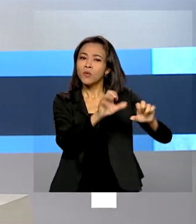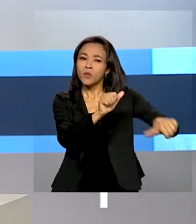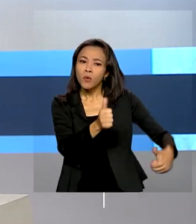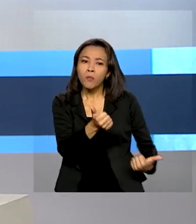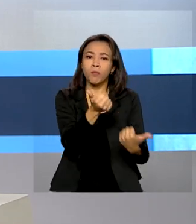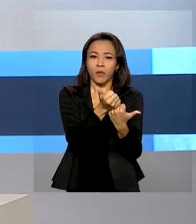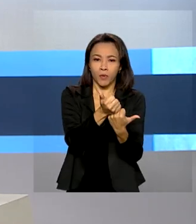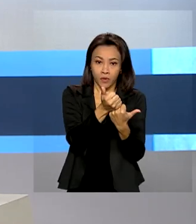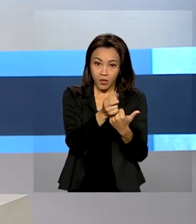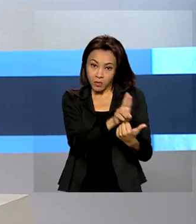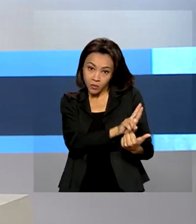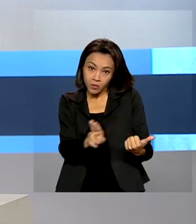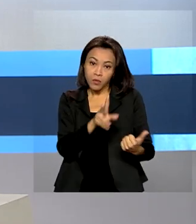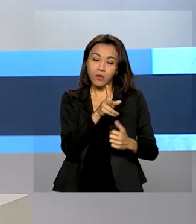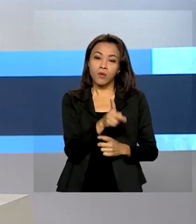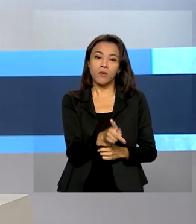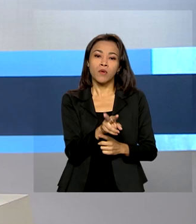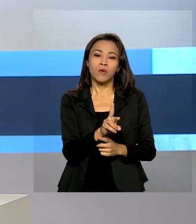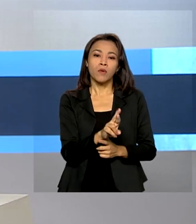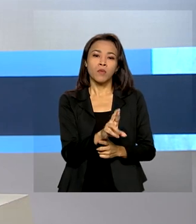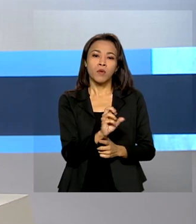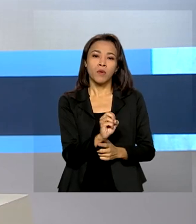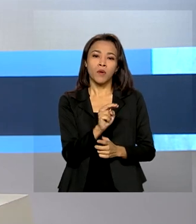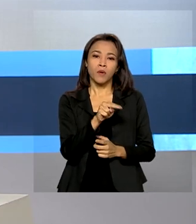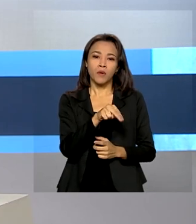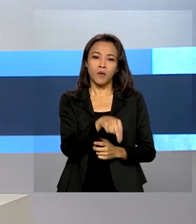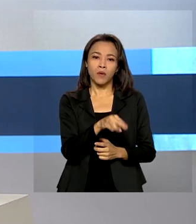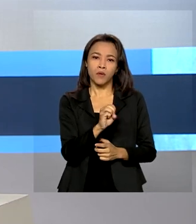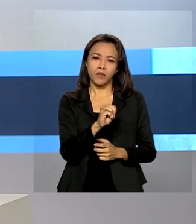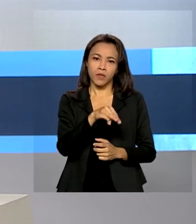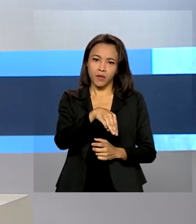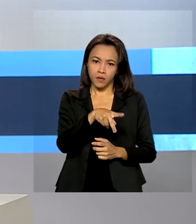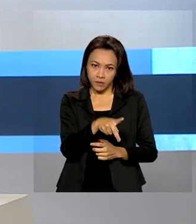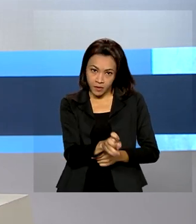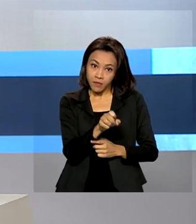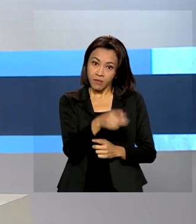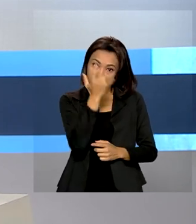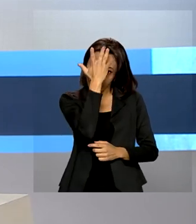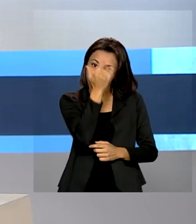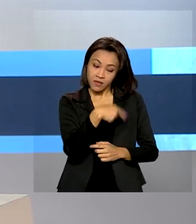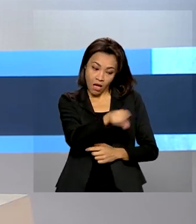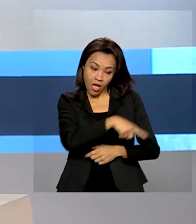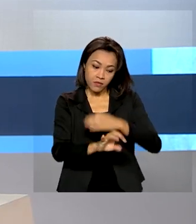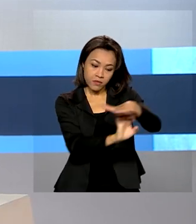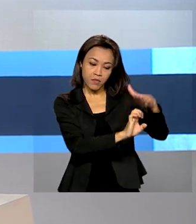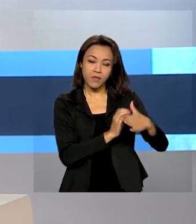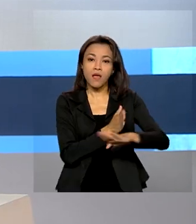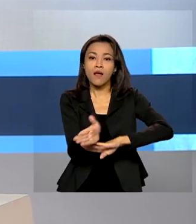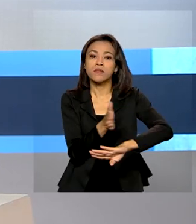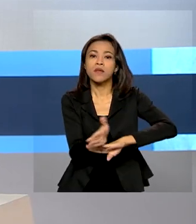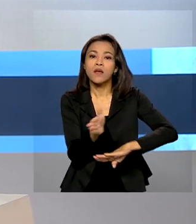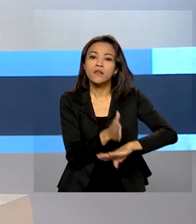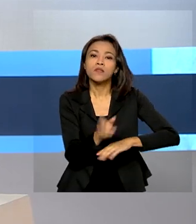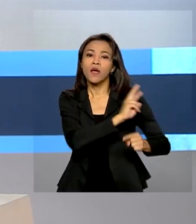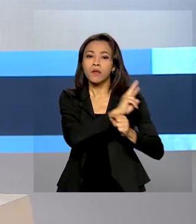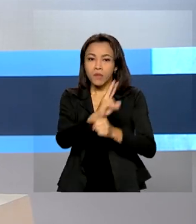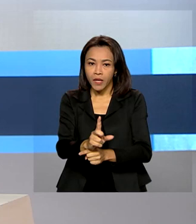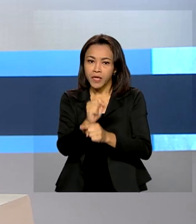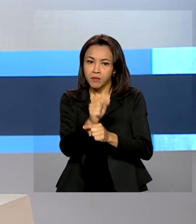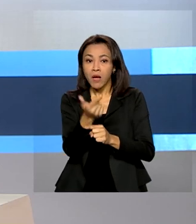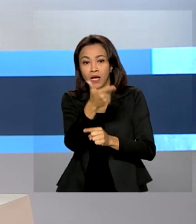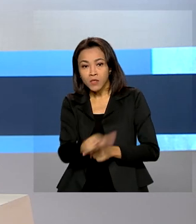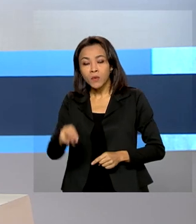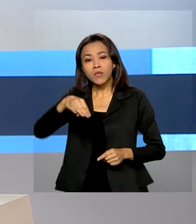e Empresas de Pequeno Porte, o PRONAMP. Além de facilitar o acesso ao crédito a essas empresas, microempreendedores individuais também